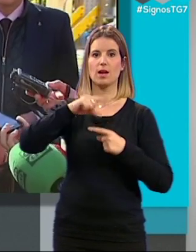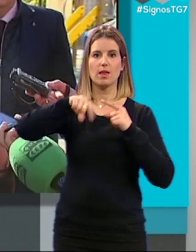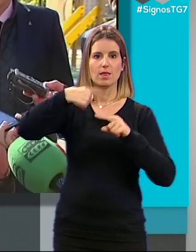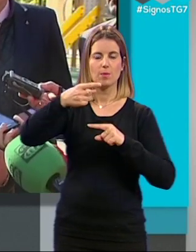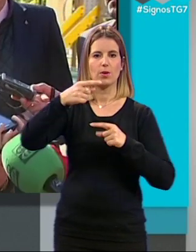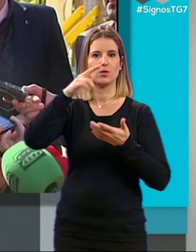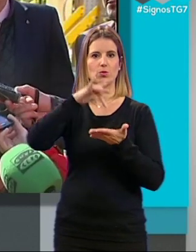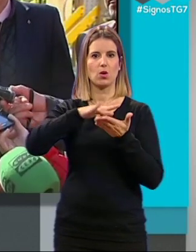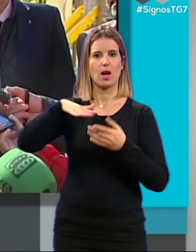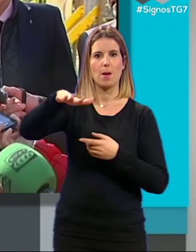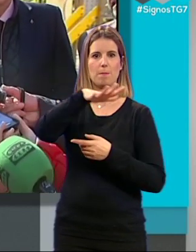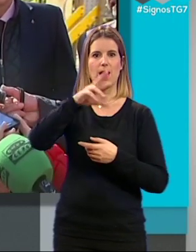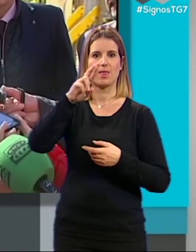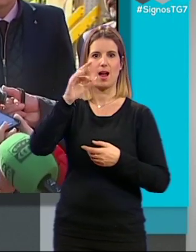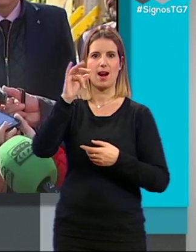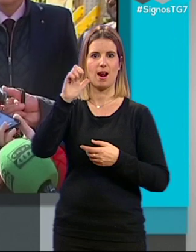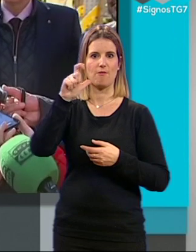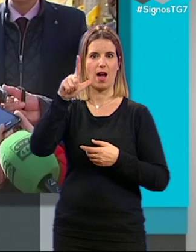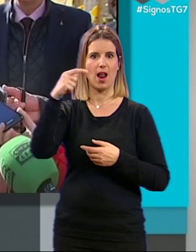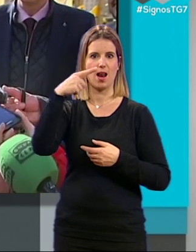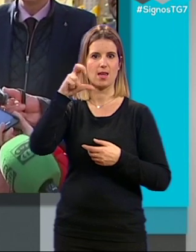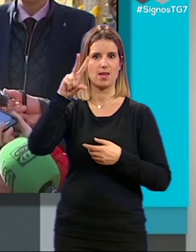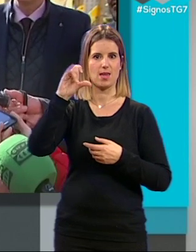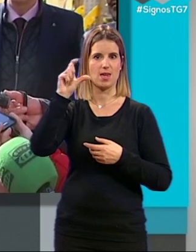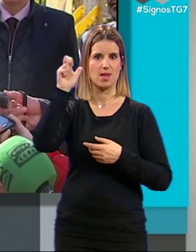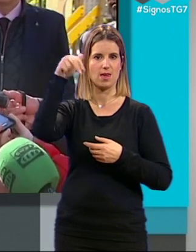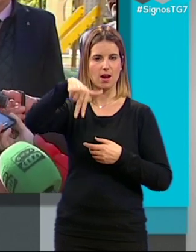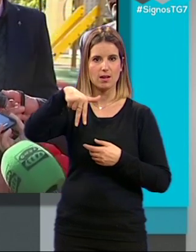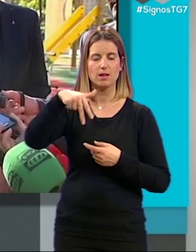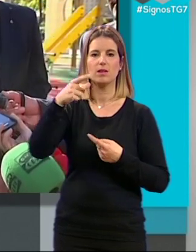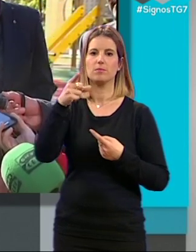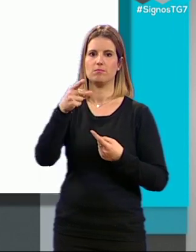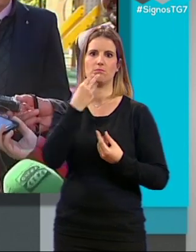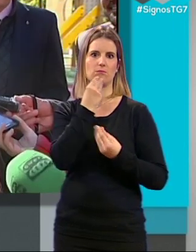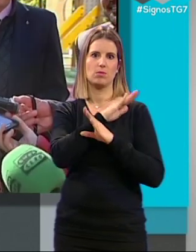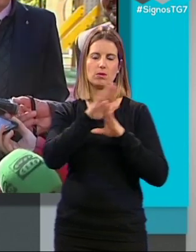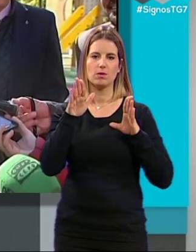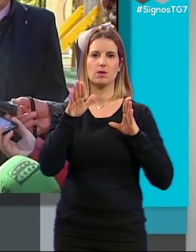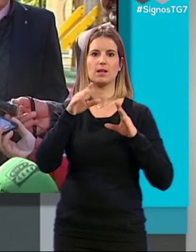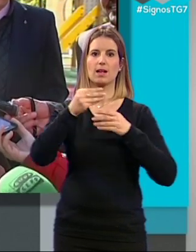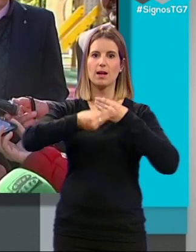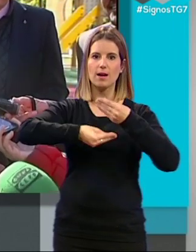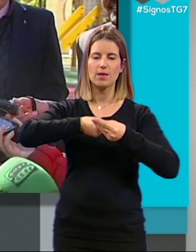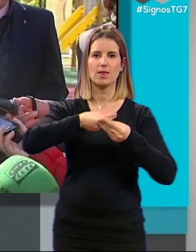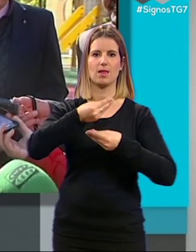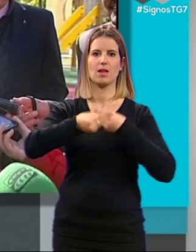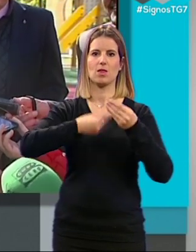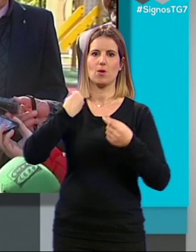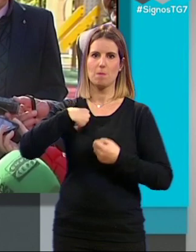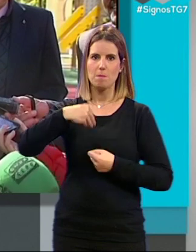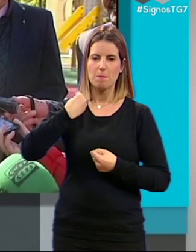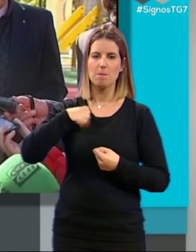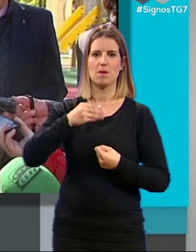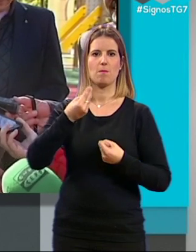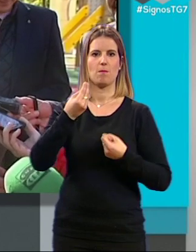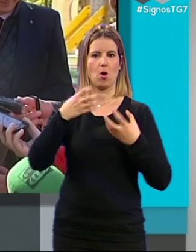en la plaza Rafael Guillén, eso ya será la joya de la corona. Y haciéndolo como los vecinos